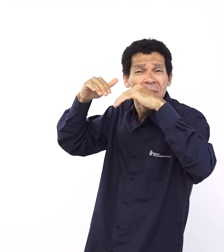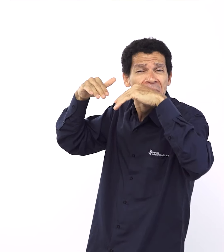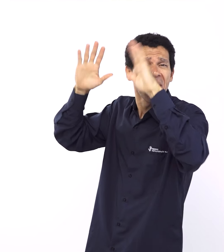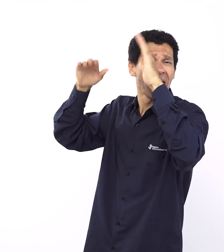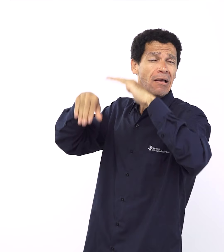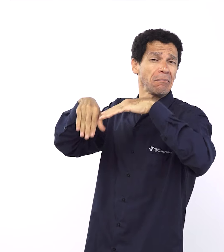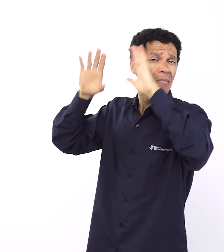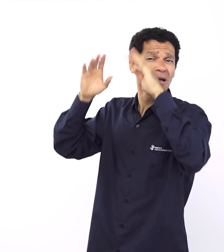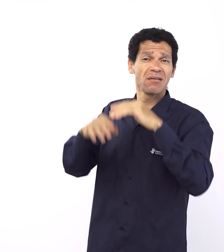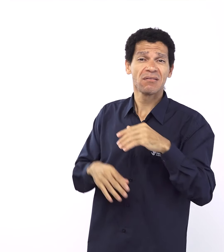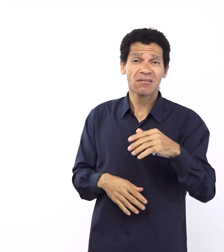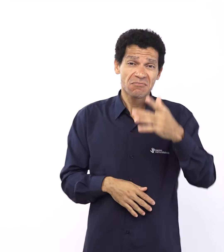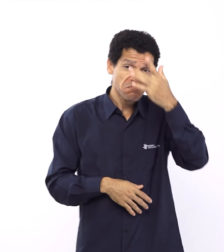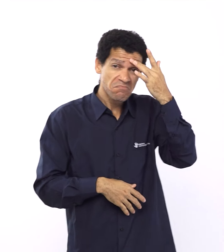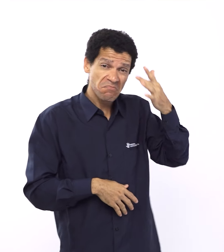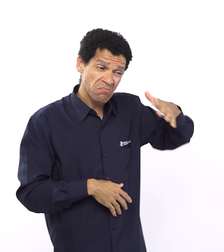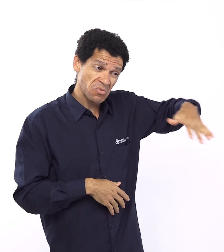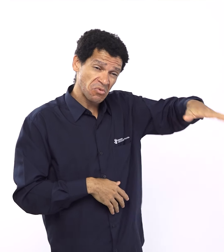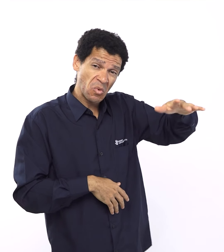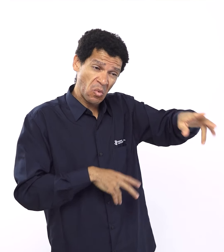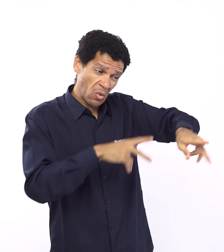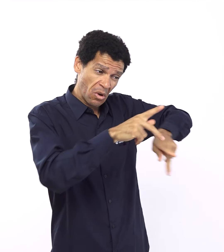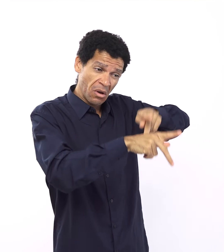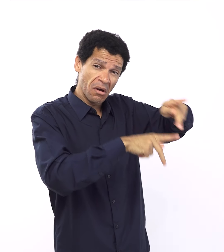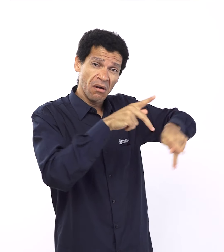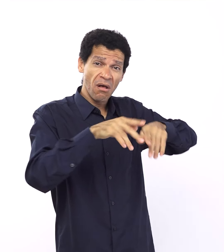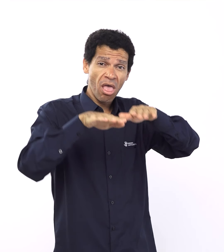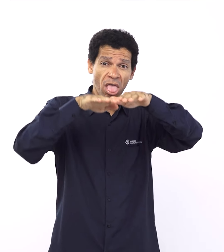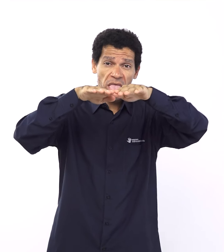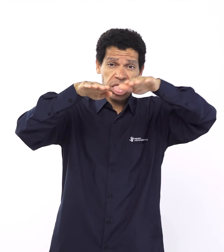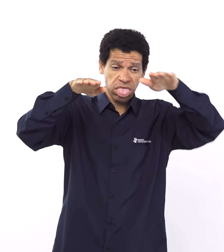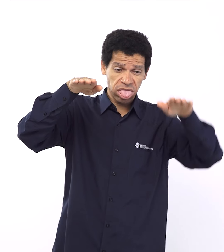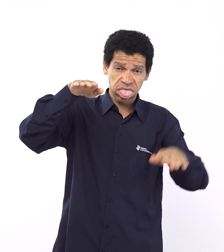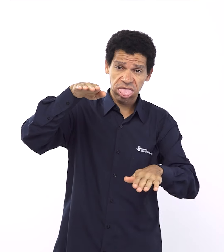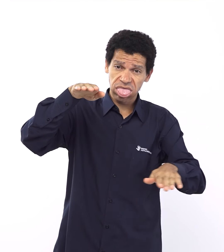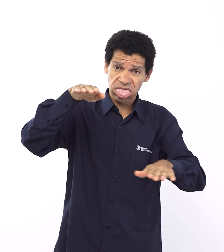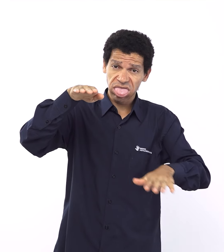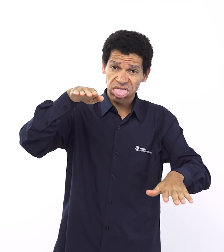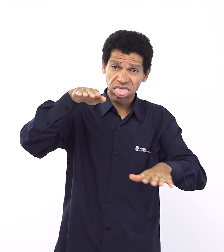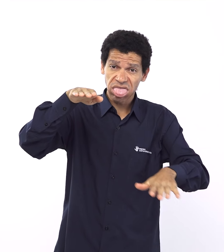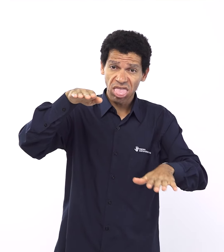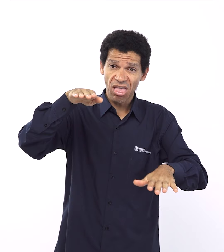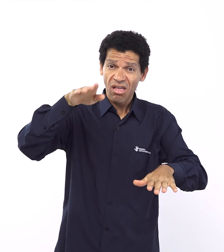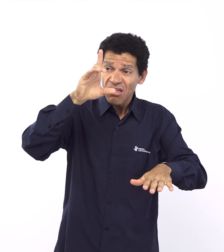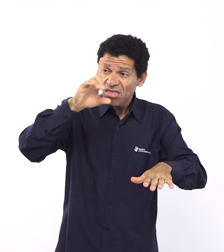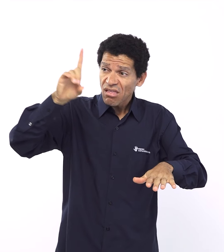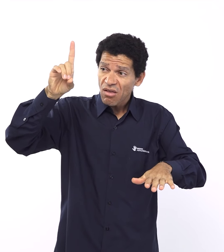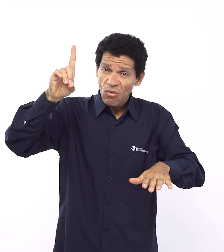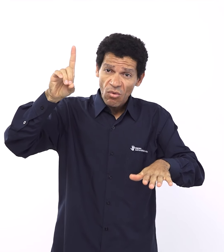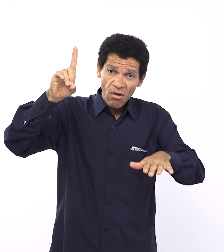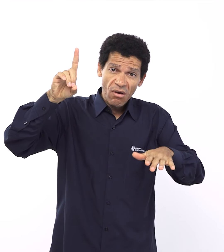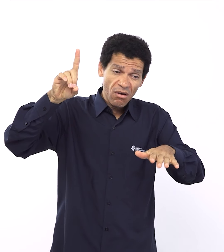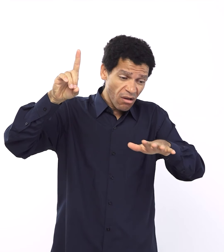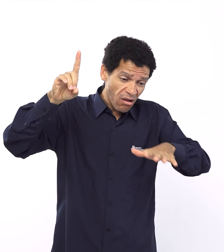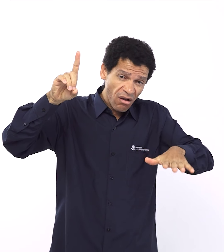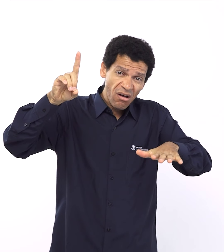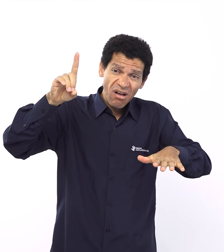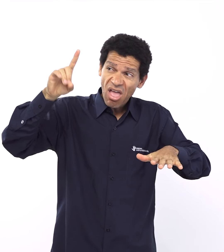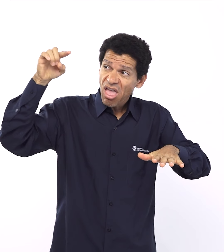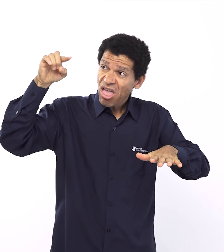redor de Israel, né? Os outros povos olham para Israel e falam assim, como assim? Esse Deus se relaciona? Esse Deus fala o que ele espera?